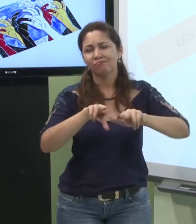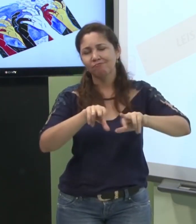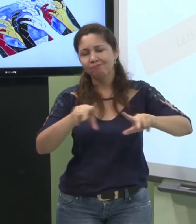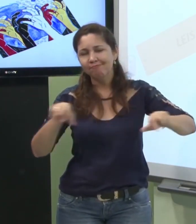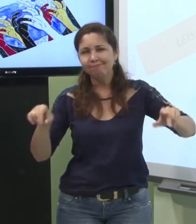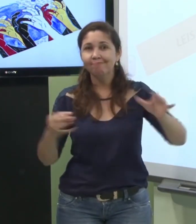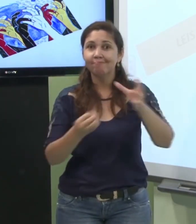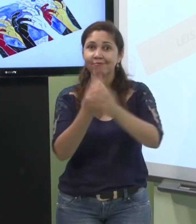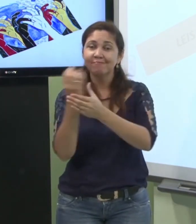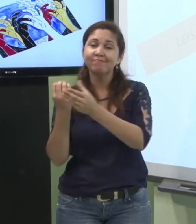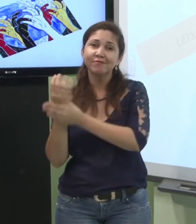conquistas